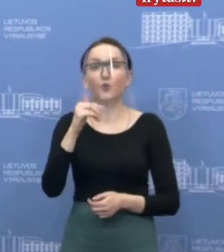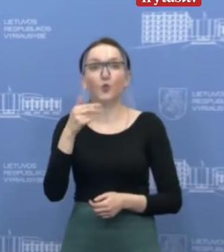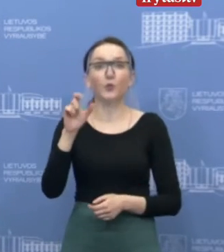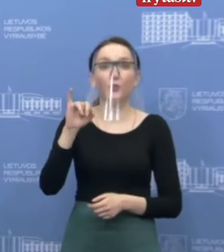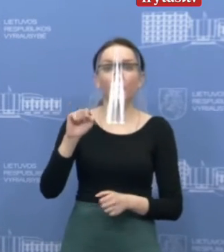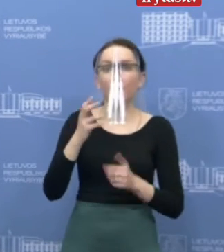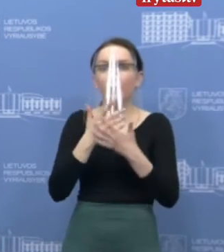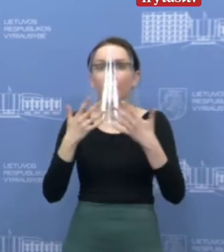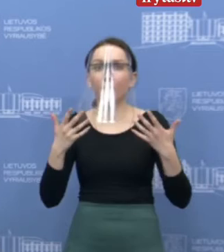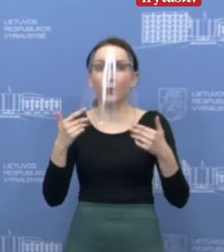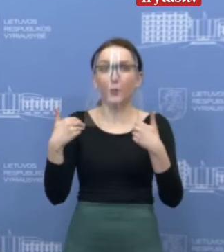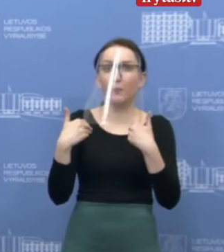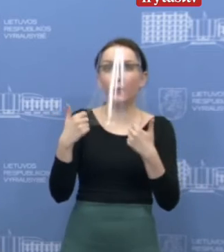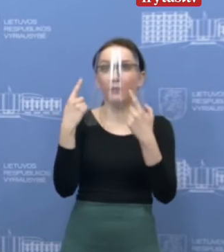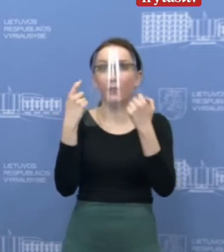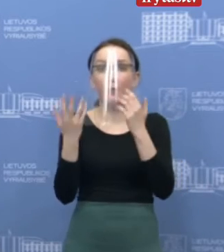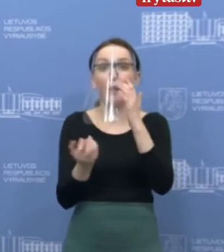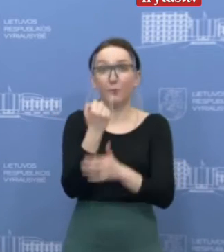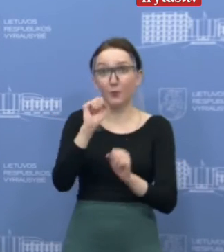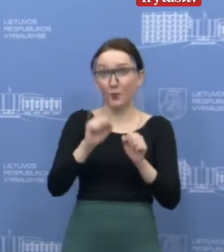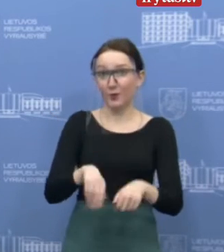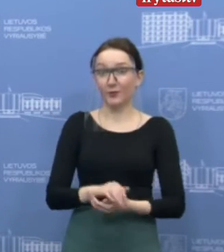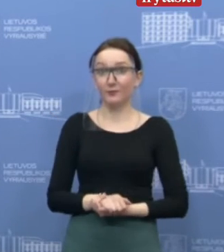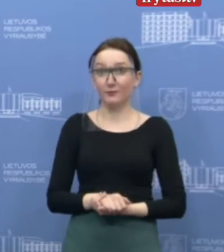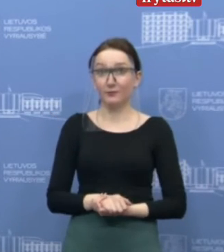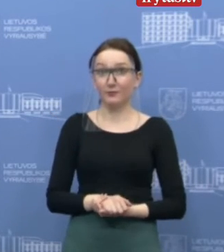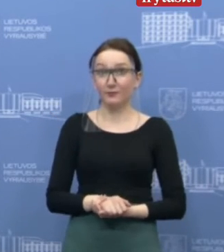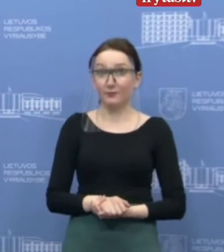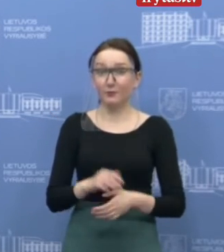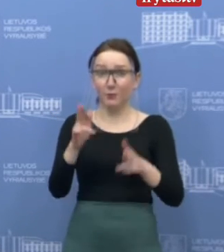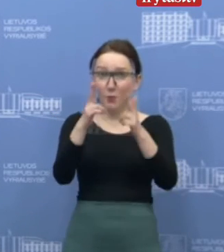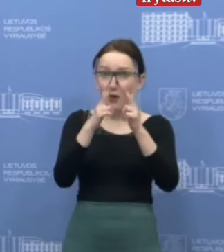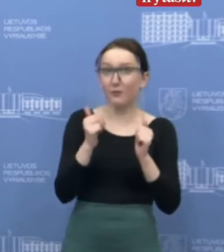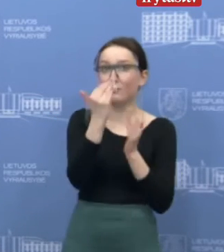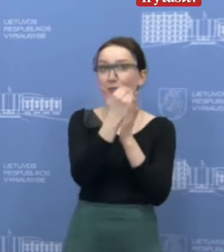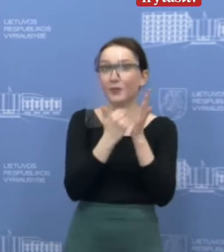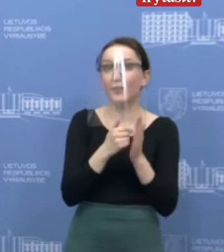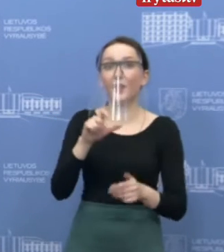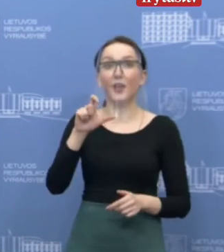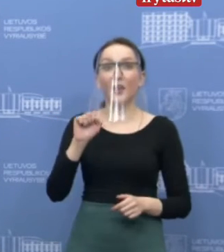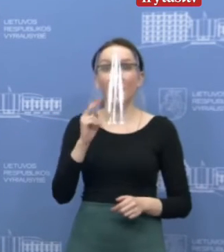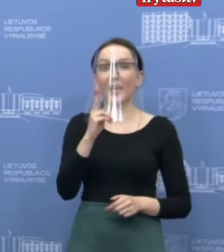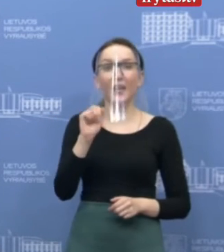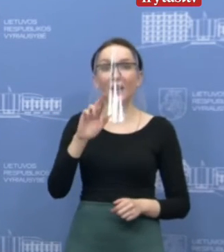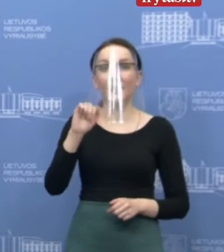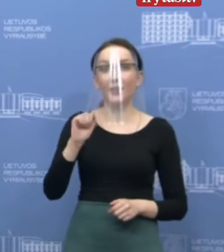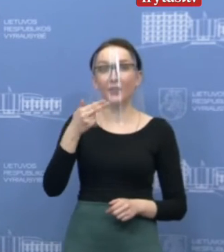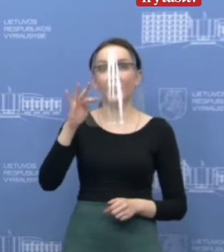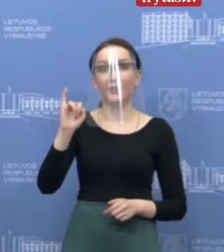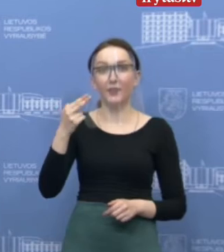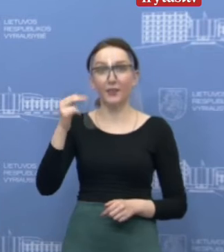ir gauti visą šitą reikalingiausią informaciją. Taigi, prasisijuskime programėlę karantinas. ją